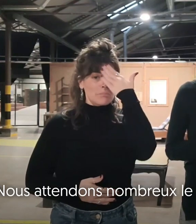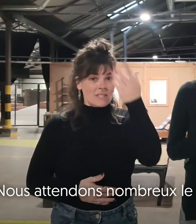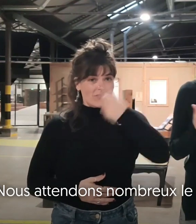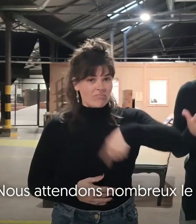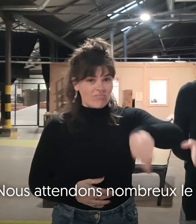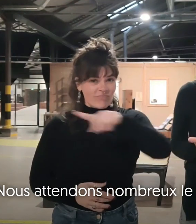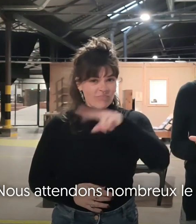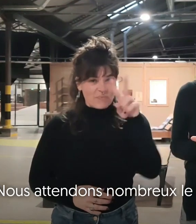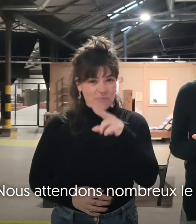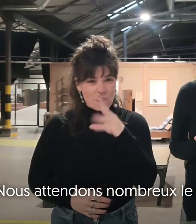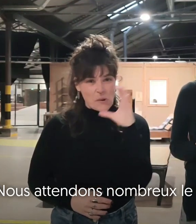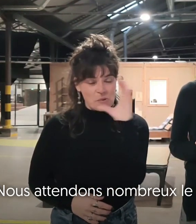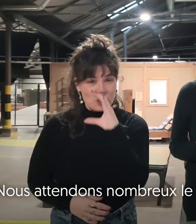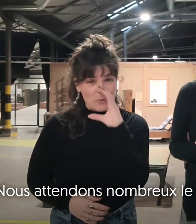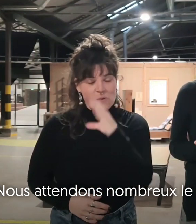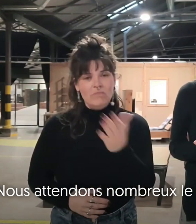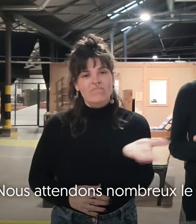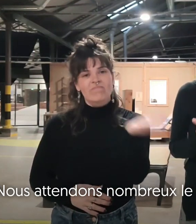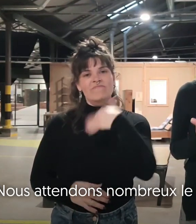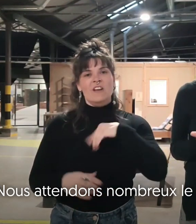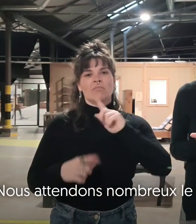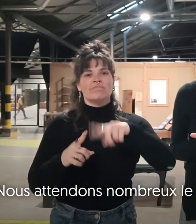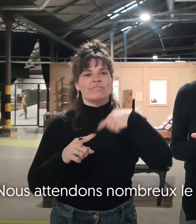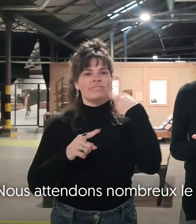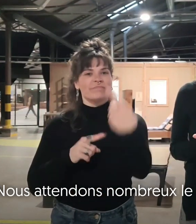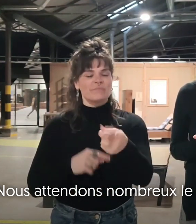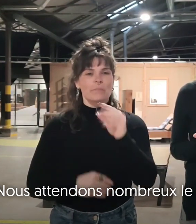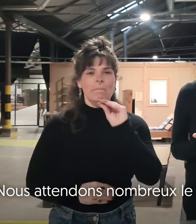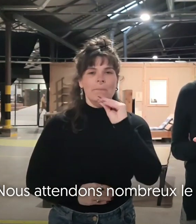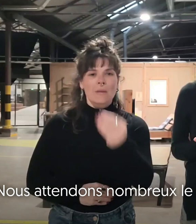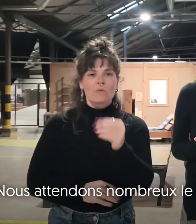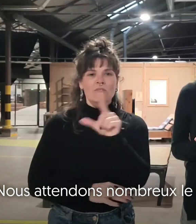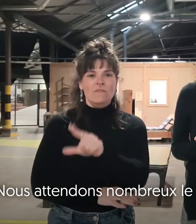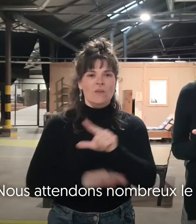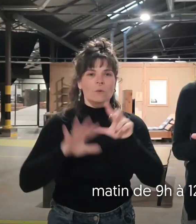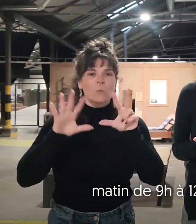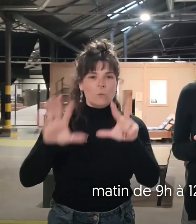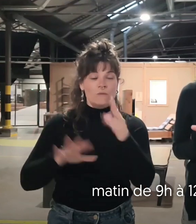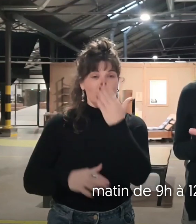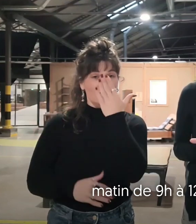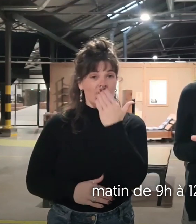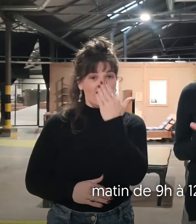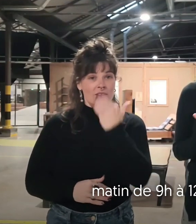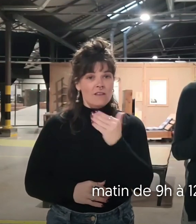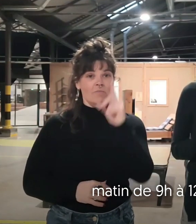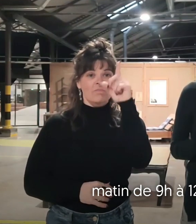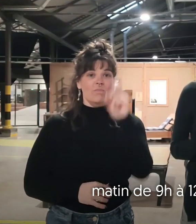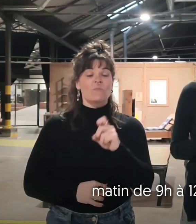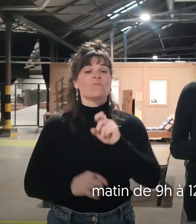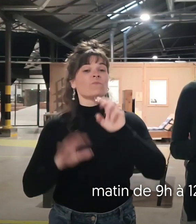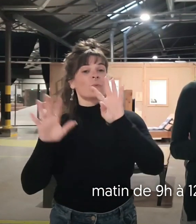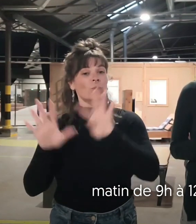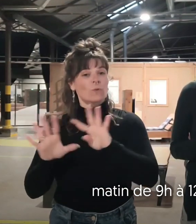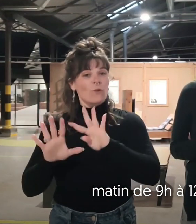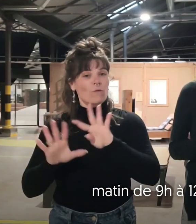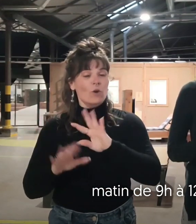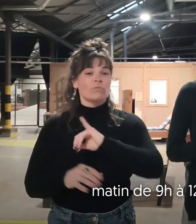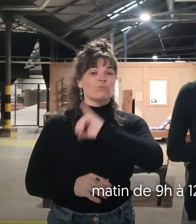Nous vous attendons donc nombreux le mercredi 28 février matin de 9h à midi et demi.